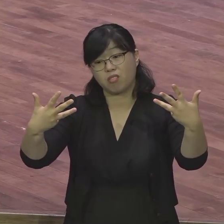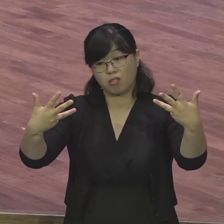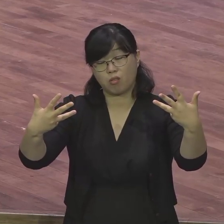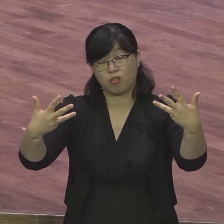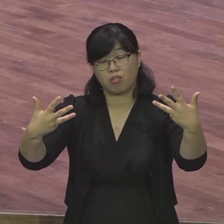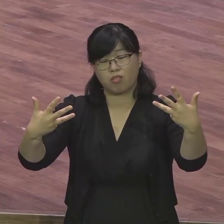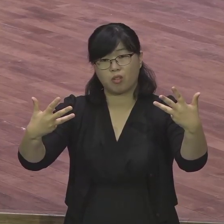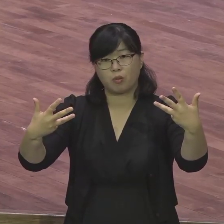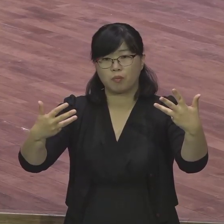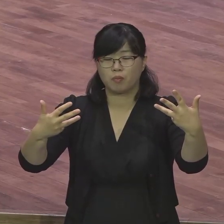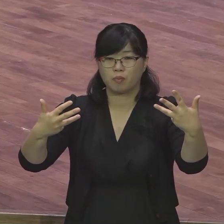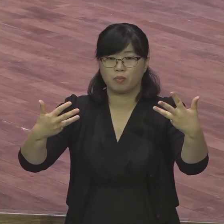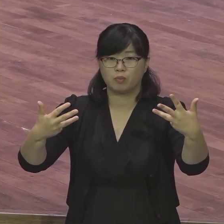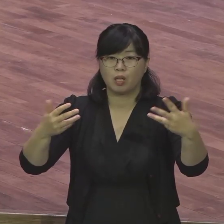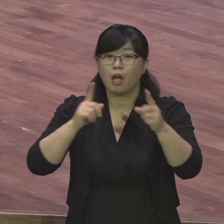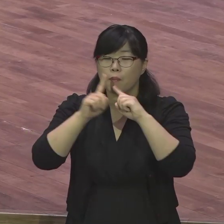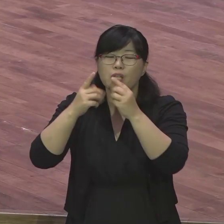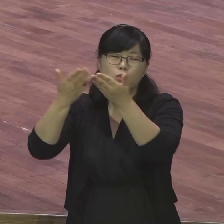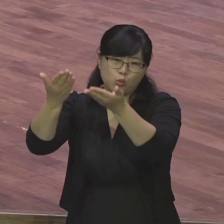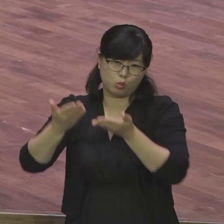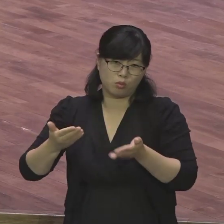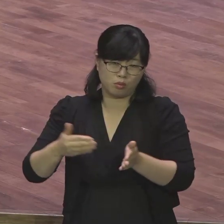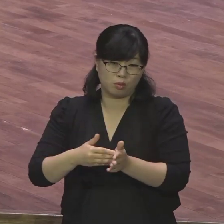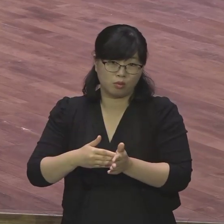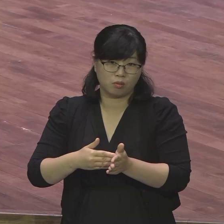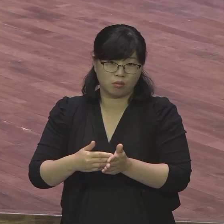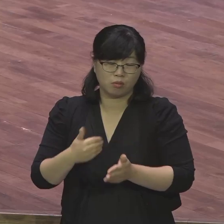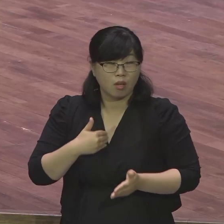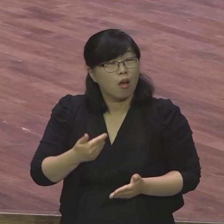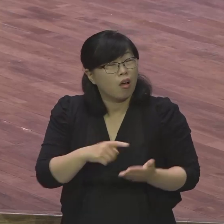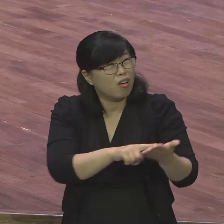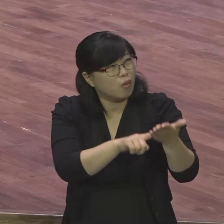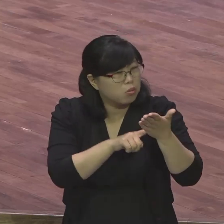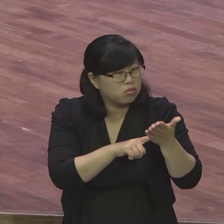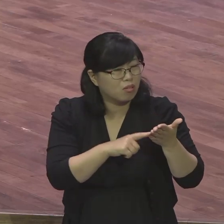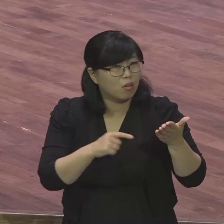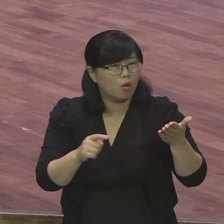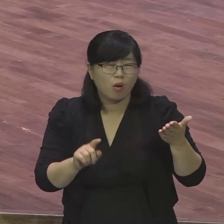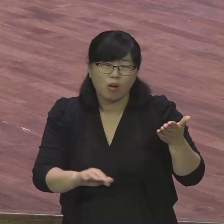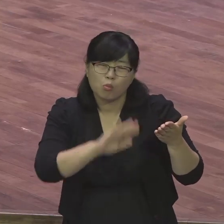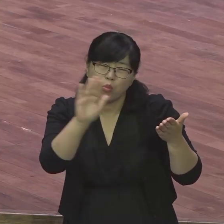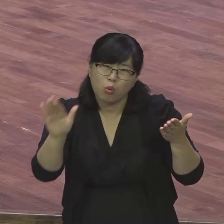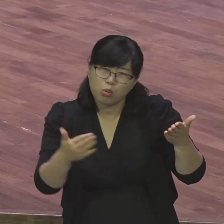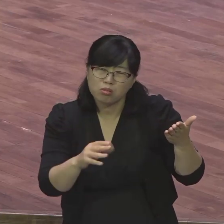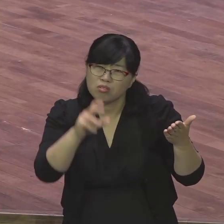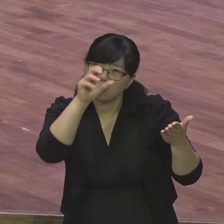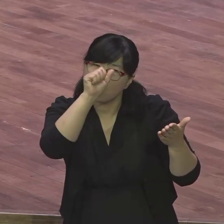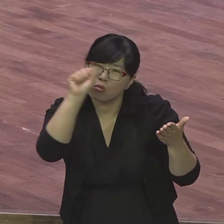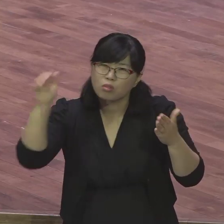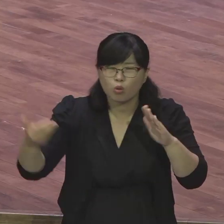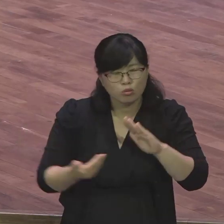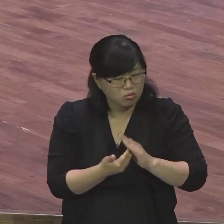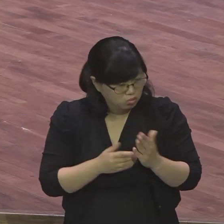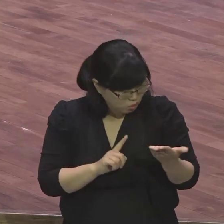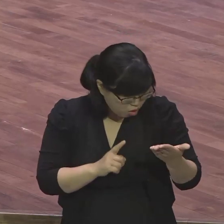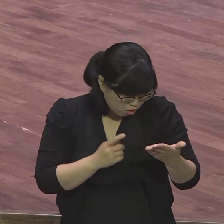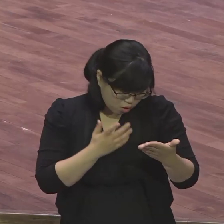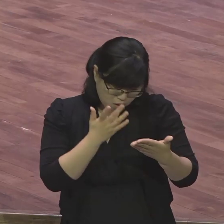내가 선을 이루겠다 이게 뭔 말인지도 모르겠더라고 이 말씀을 왜 주지 아무리 읽어도 읽어도 묵상하고 또